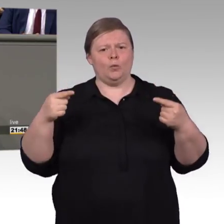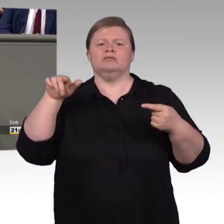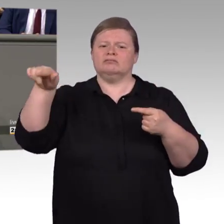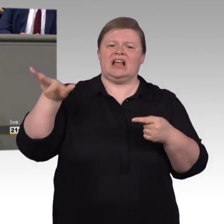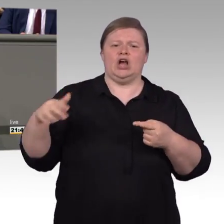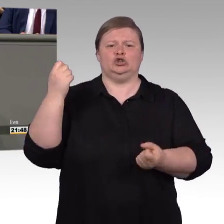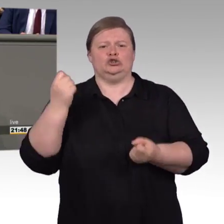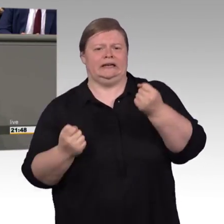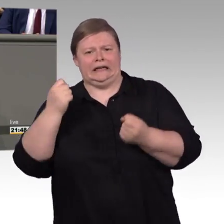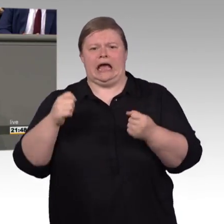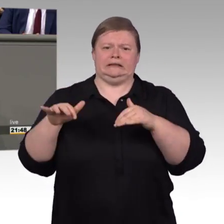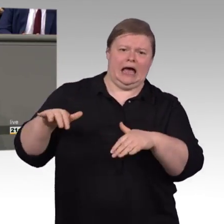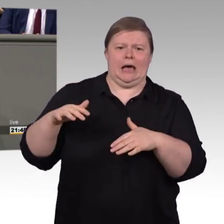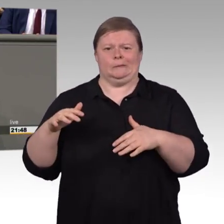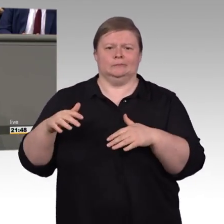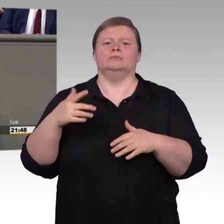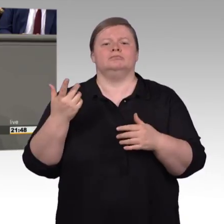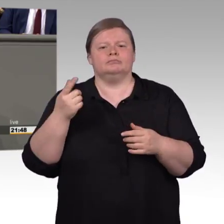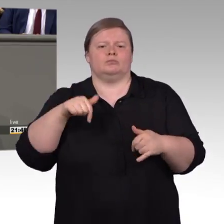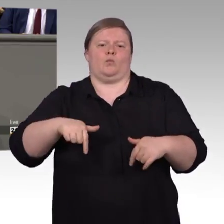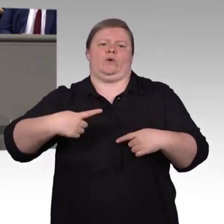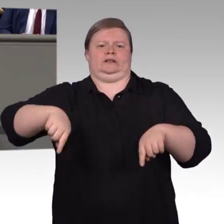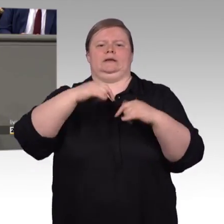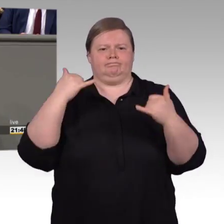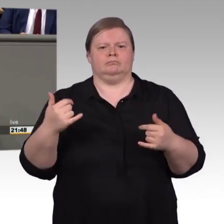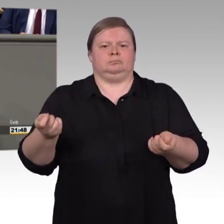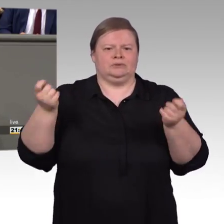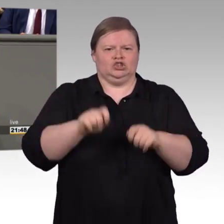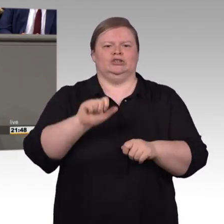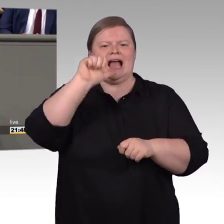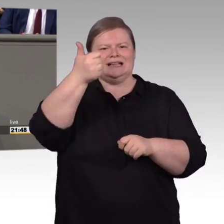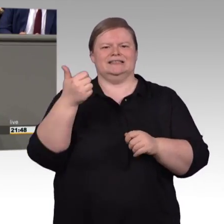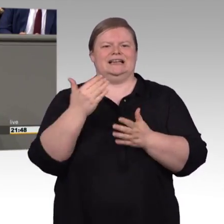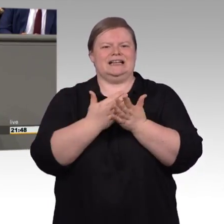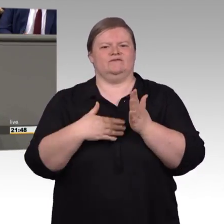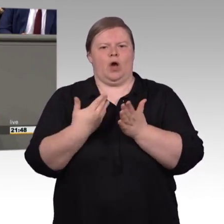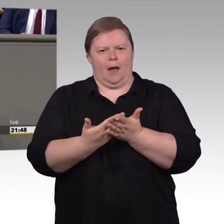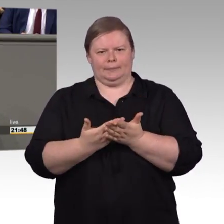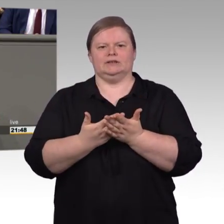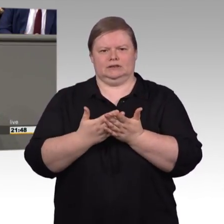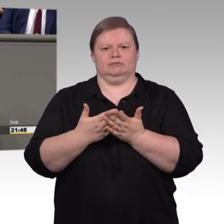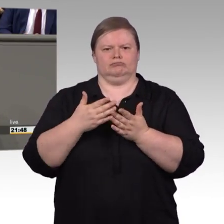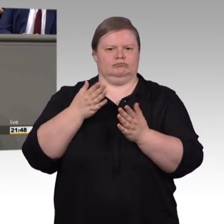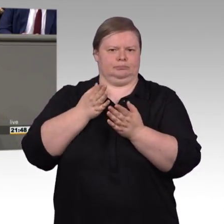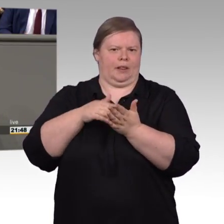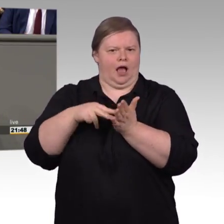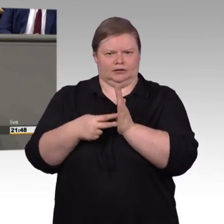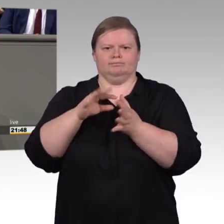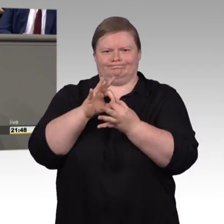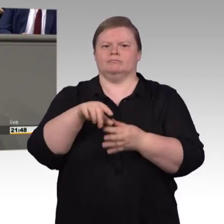ist das Ergebnis einer konstruktiven und zielorientierten Zusammenarbeit mit unserem Koalitionspartner. Wir haben am Montag dieser Woche in